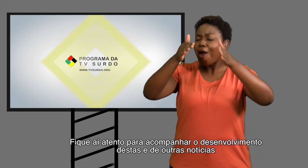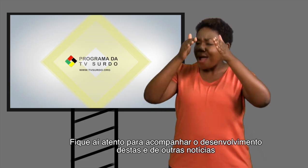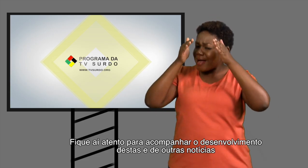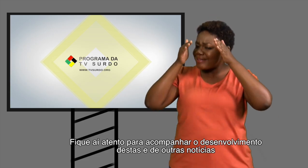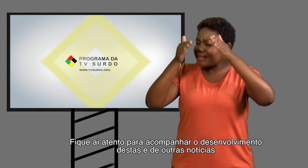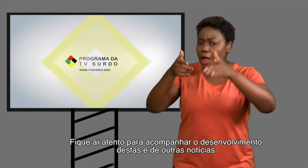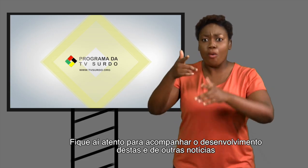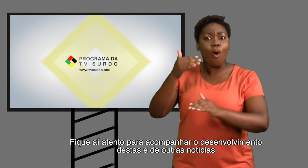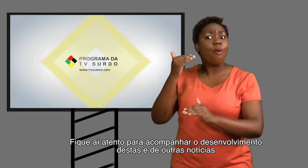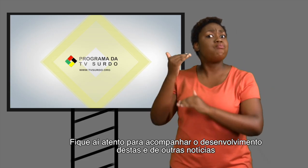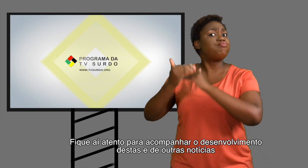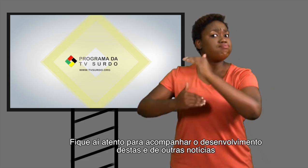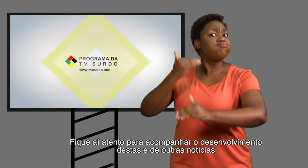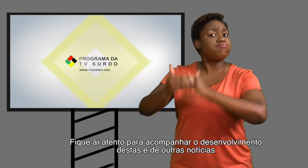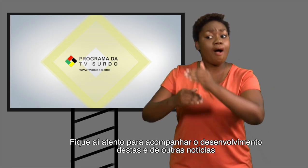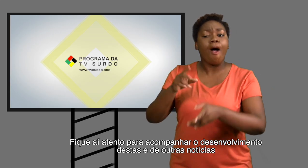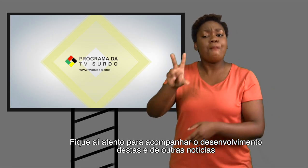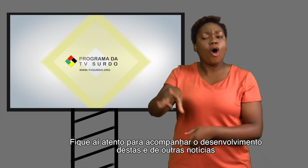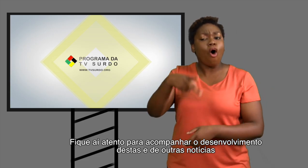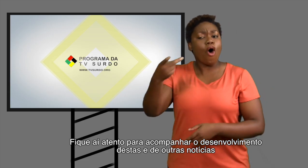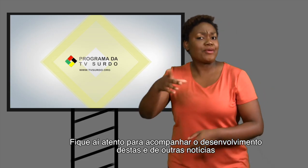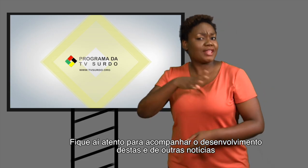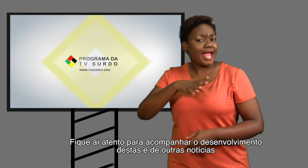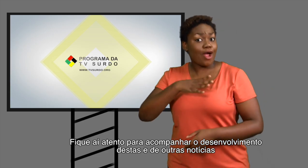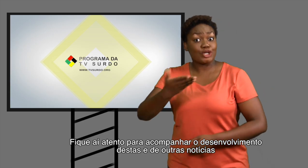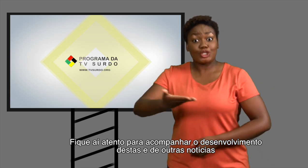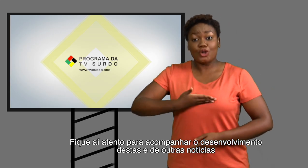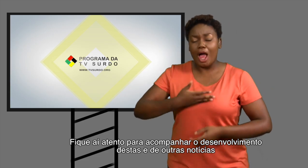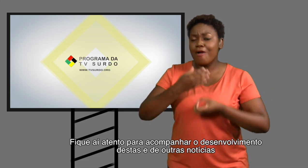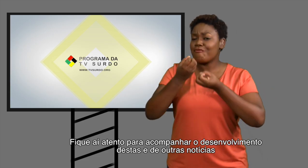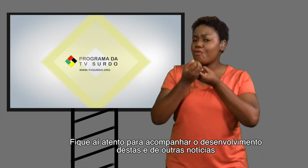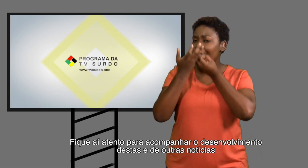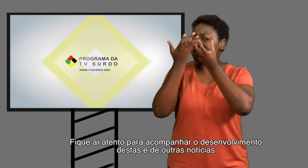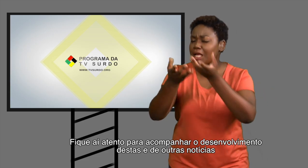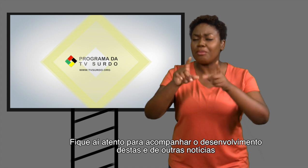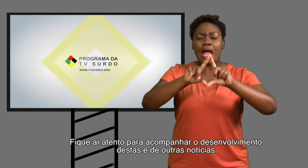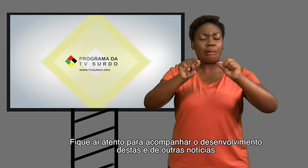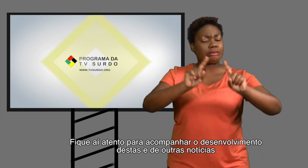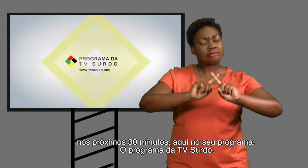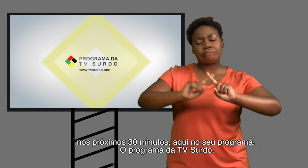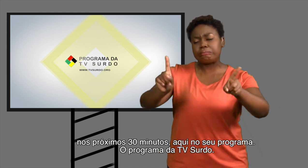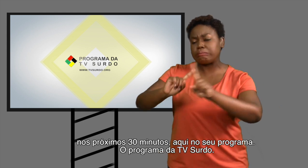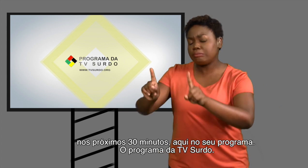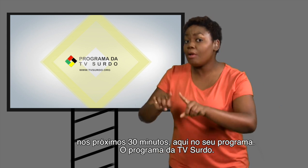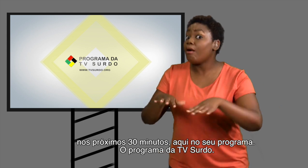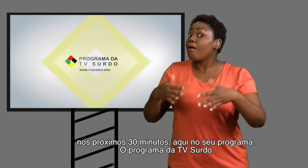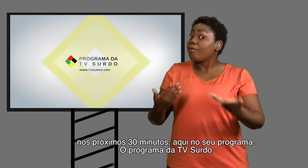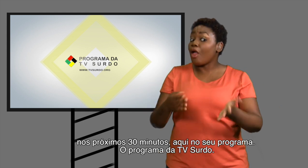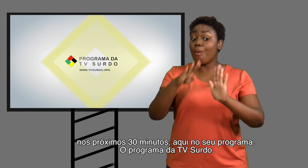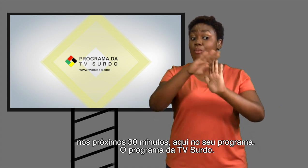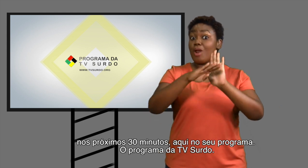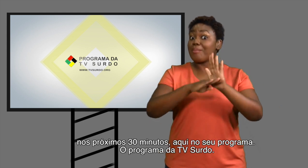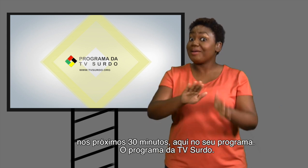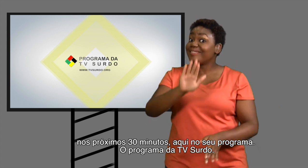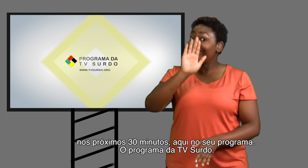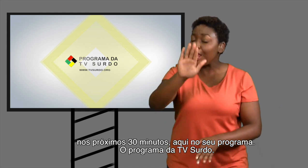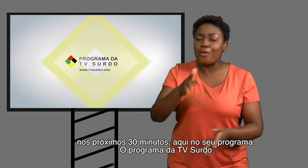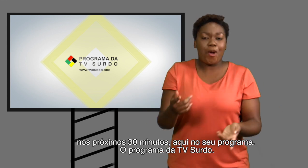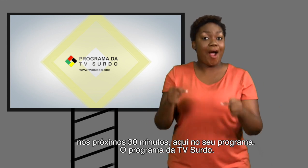Fique aí atento para acompanhar o desenvolvimento destas e de outras notícias nos próximos 30 minutos. Aqui no seu